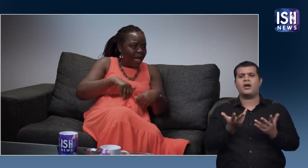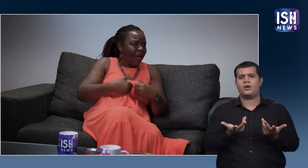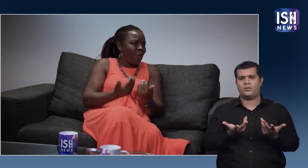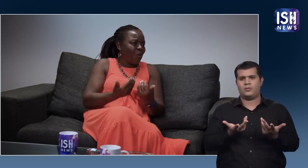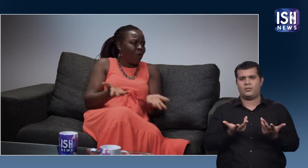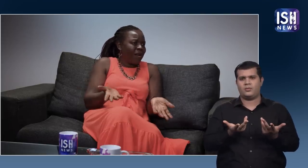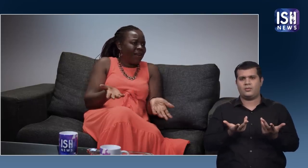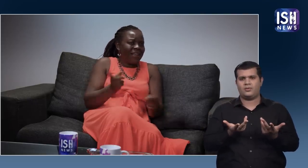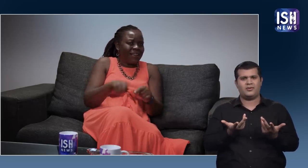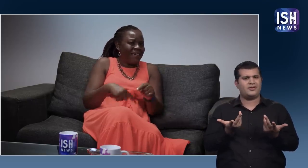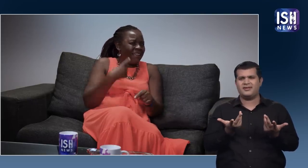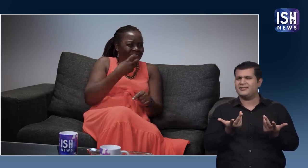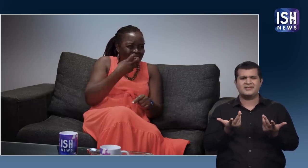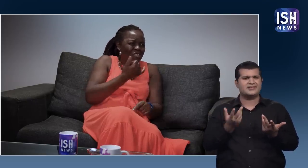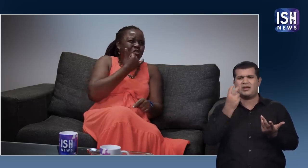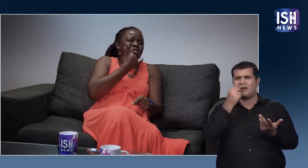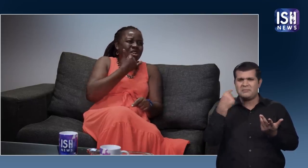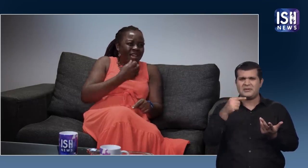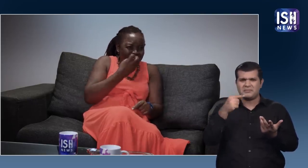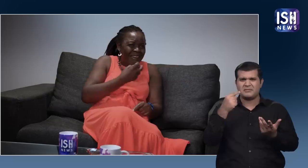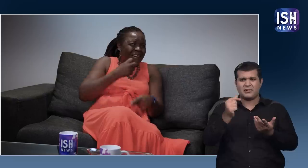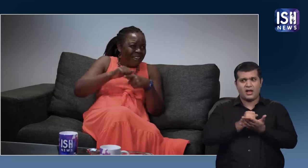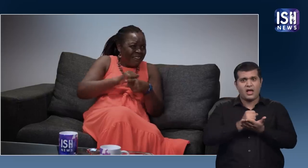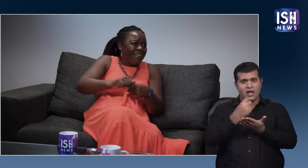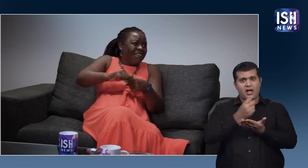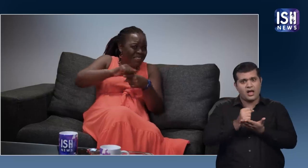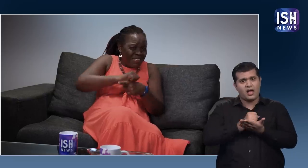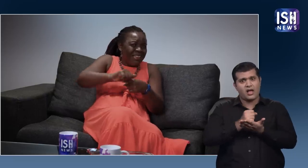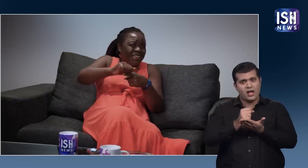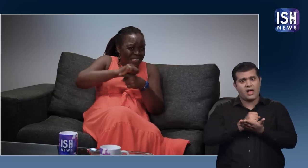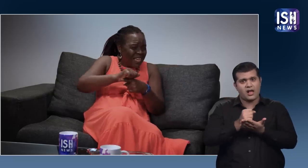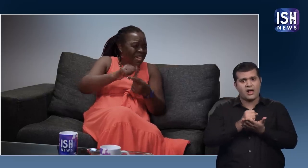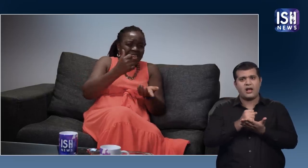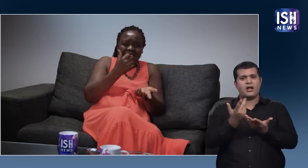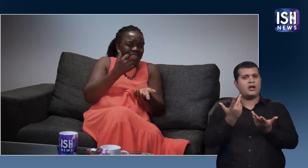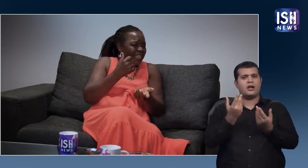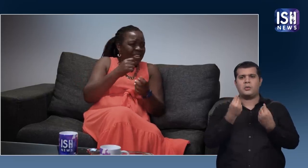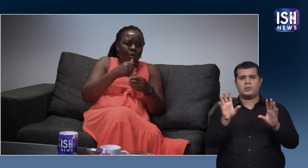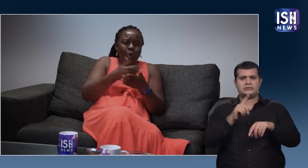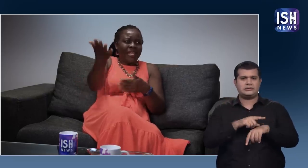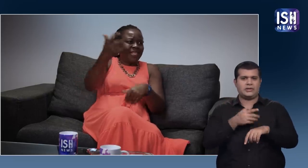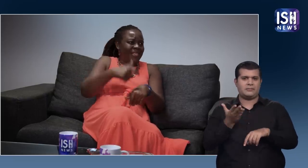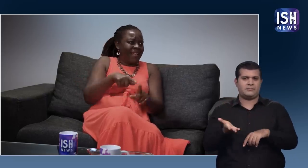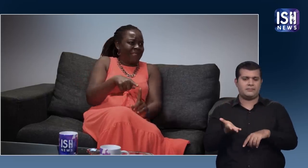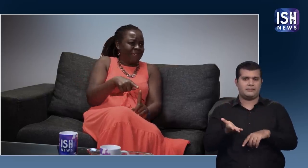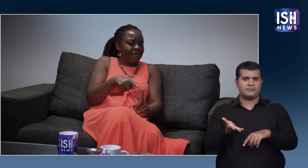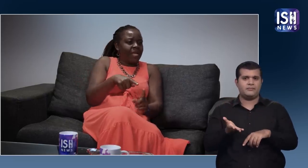बोलेंगे? स्टूडेंट्स अकसर गलत उचारन करते हैं और उन्हें प्रैक्टिस करते रहने के लिए मजबूर किया जाता है या समय की बरबादी है